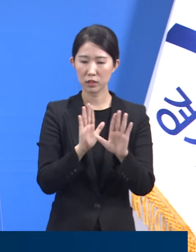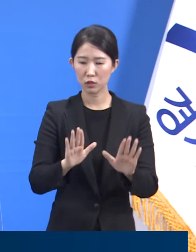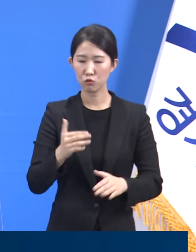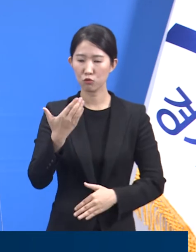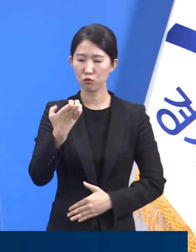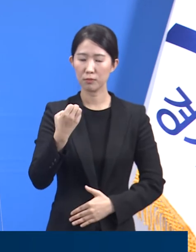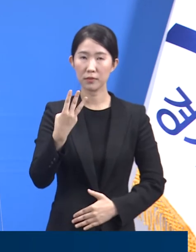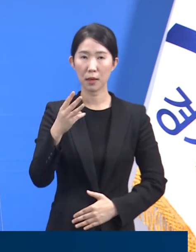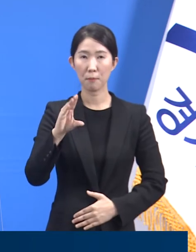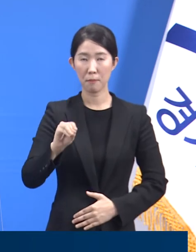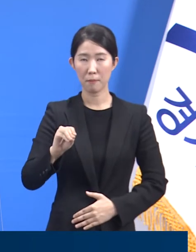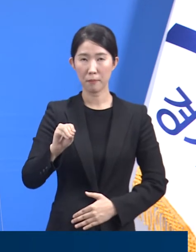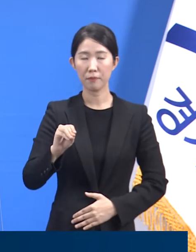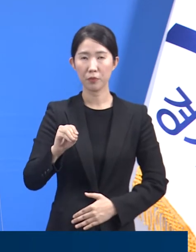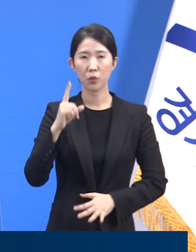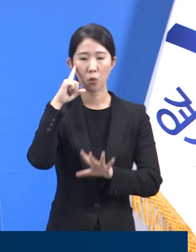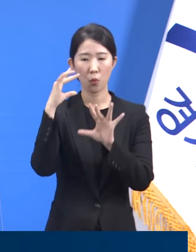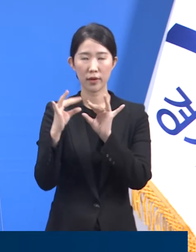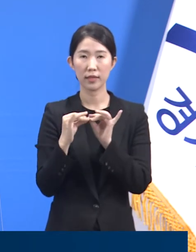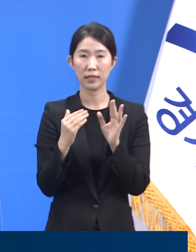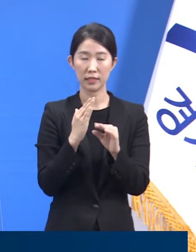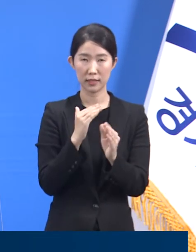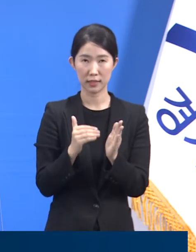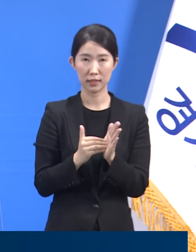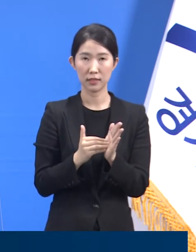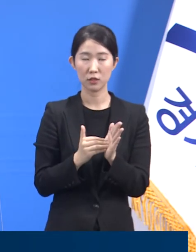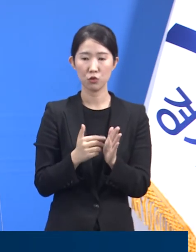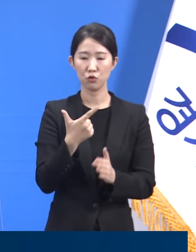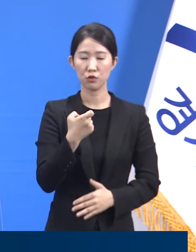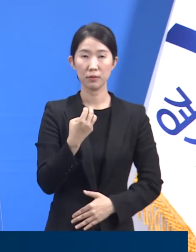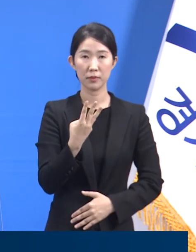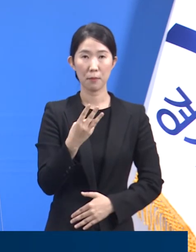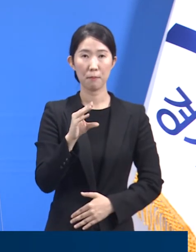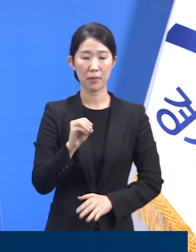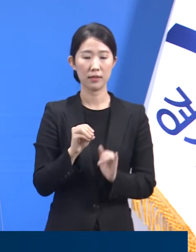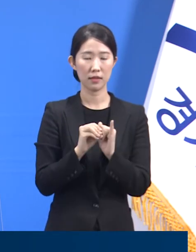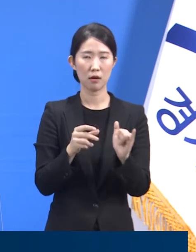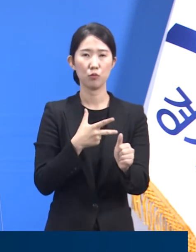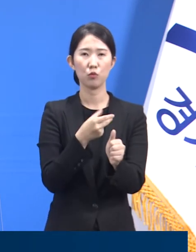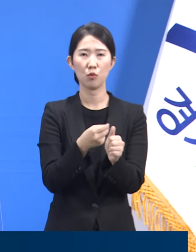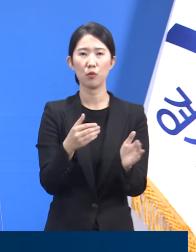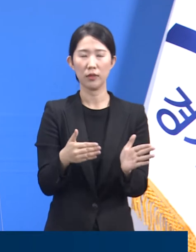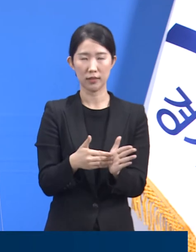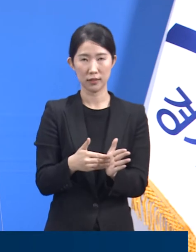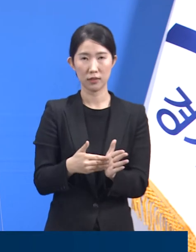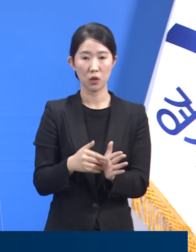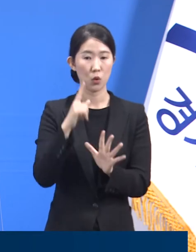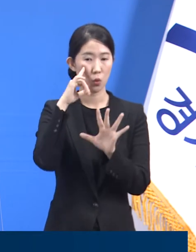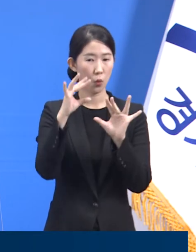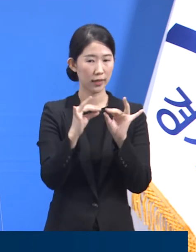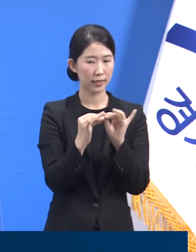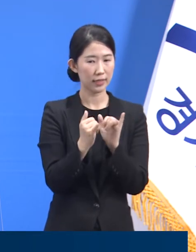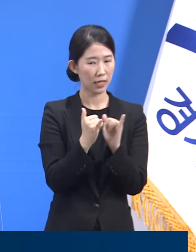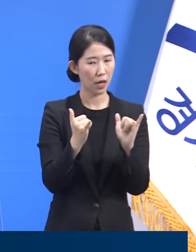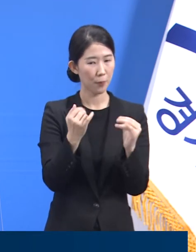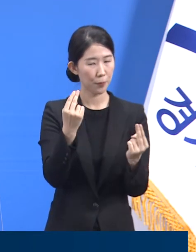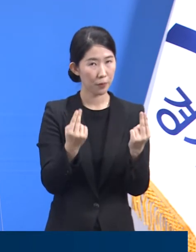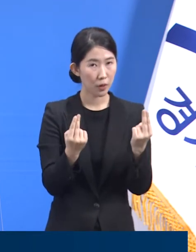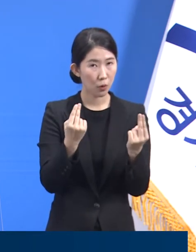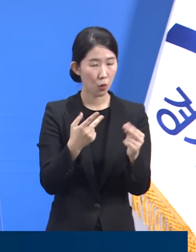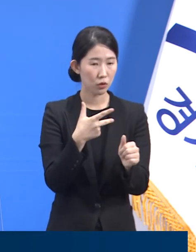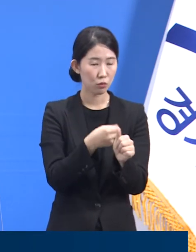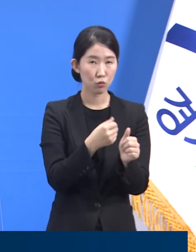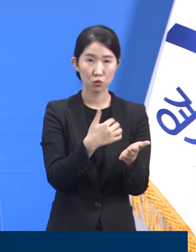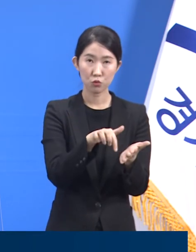동의하였으며 63만 9,590명을 접종했습니다. 동의자 대비 접종률은 현재